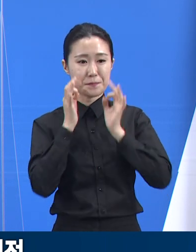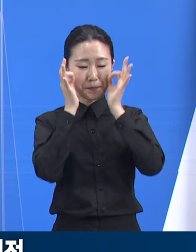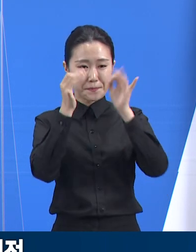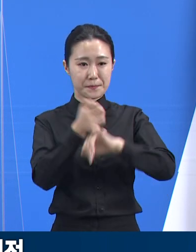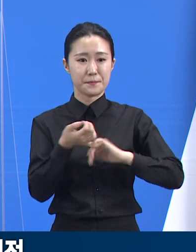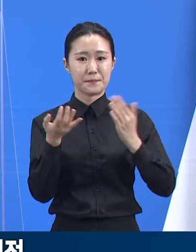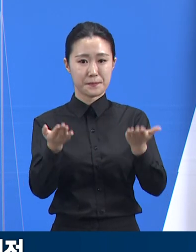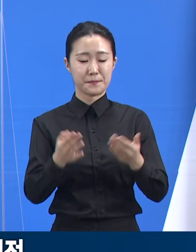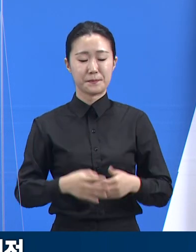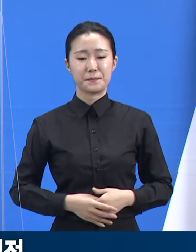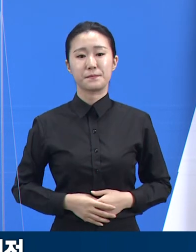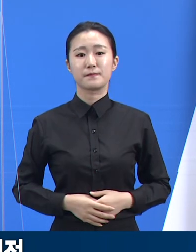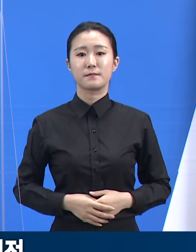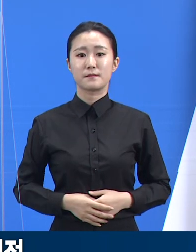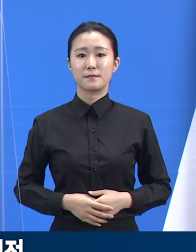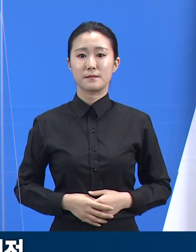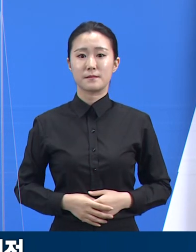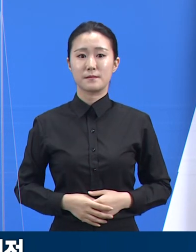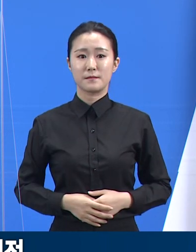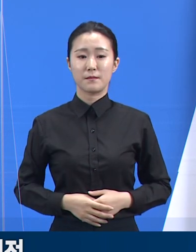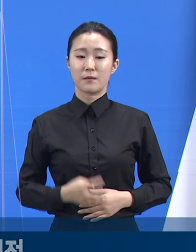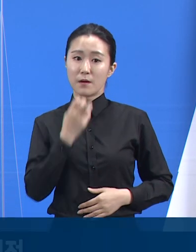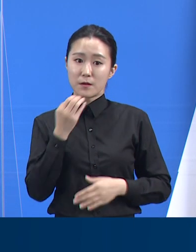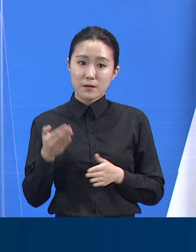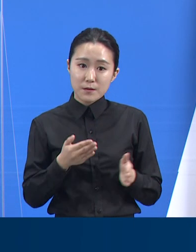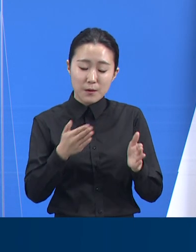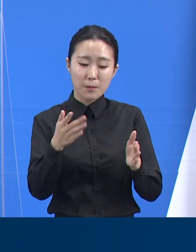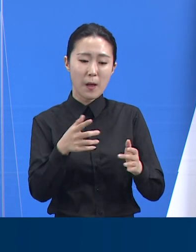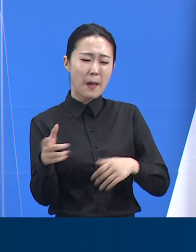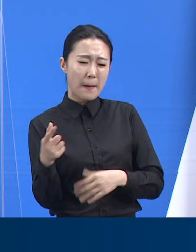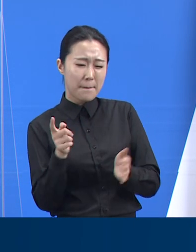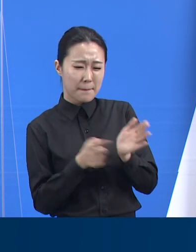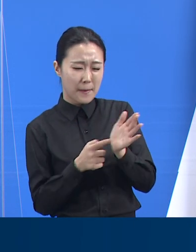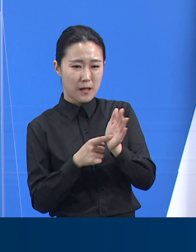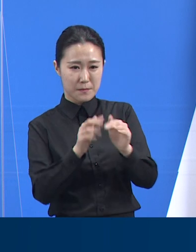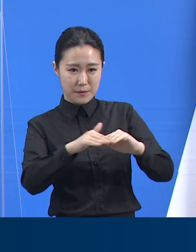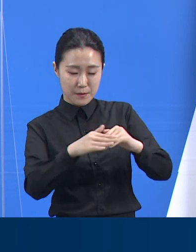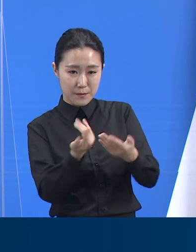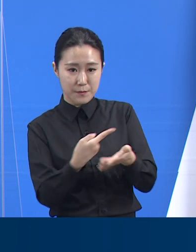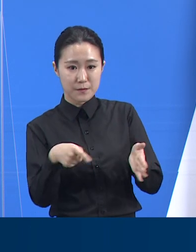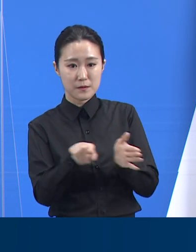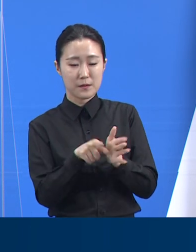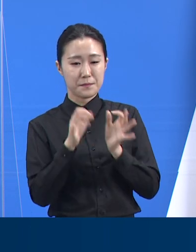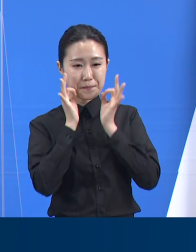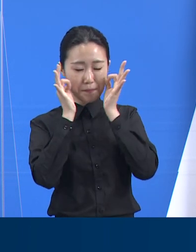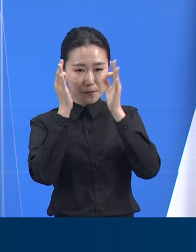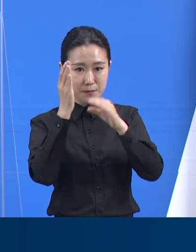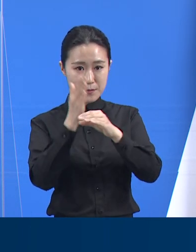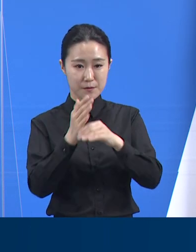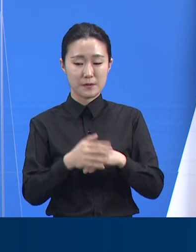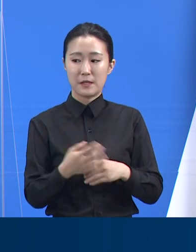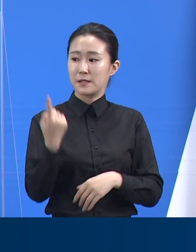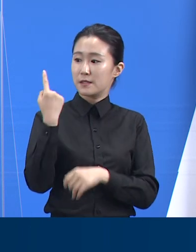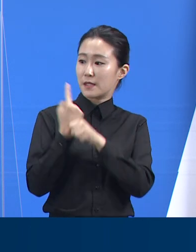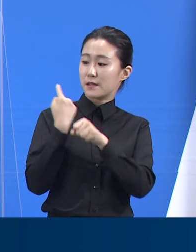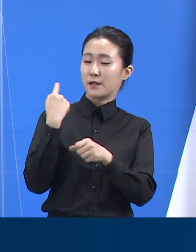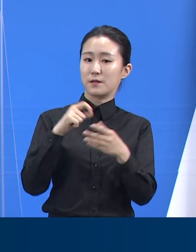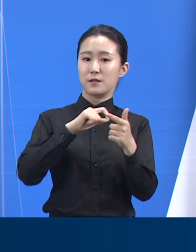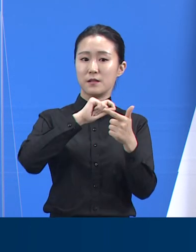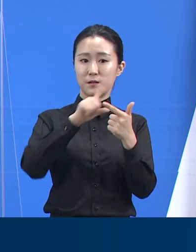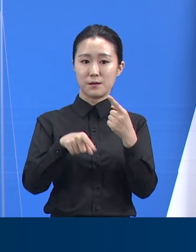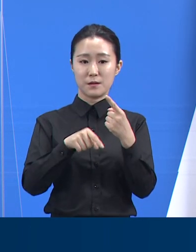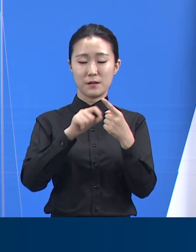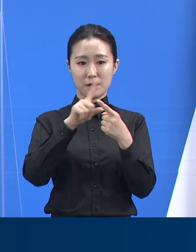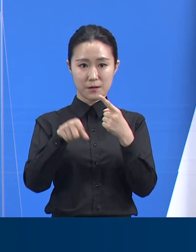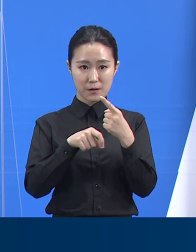말씀드립니다. 경기도는 신속한 역학조사를 위해 적극 노력하고 있습니다. 작년 1월 코로나 발생 이후 현재까지